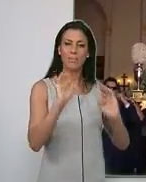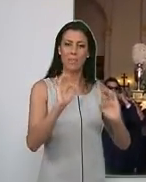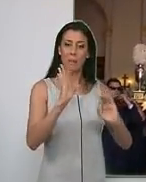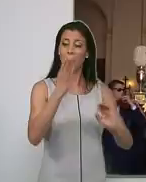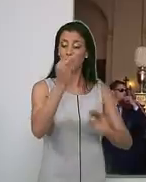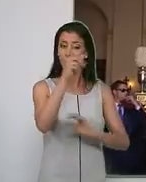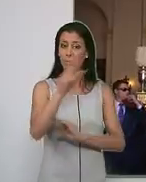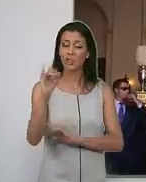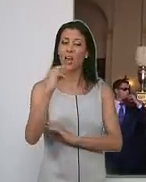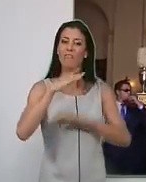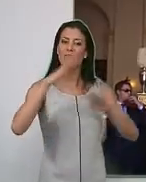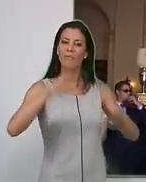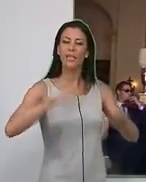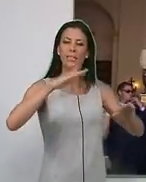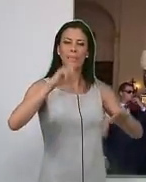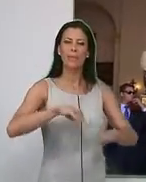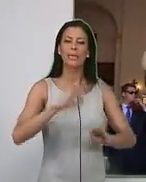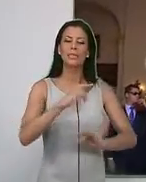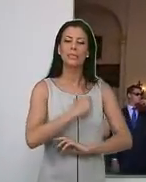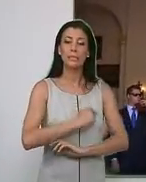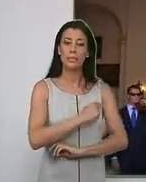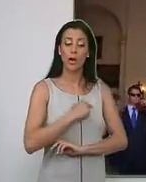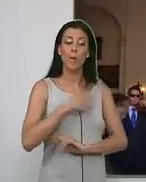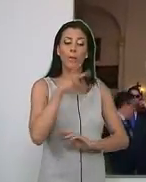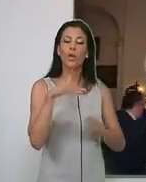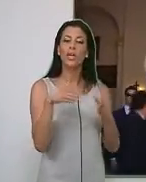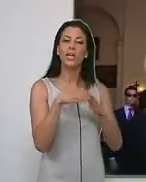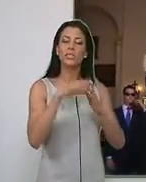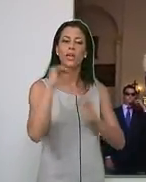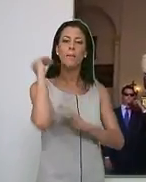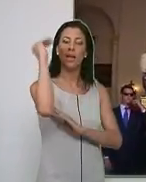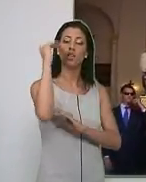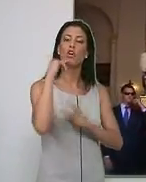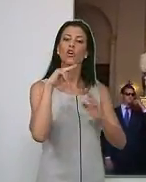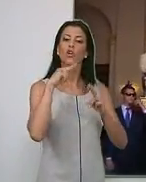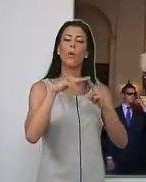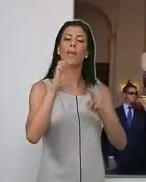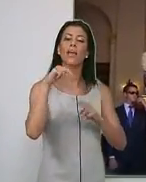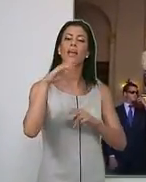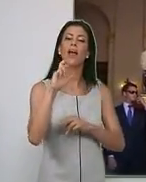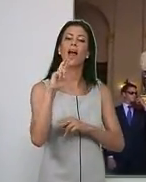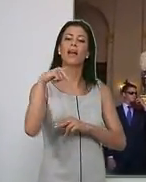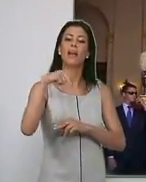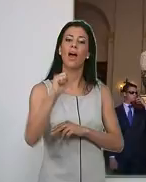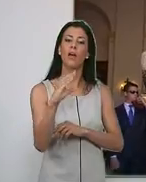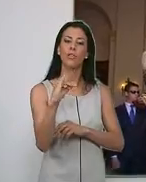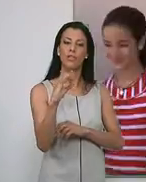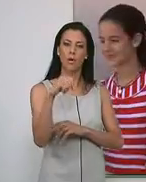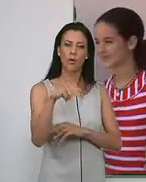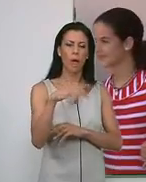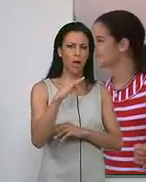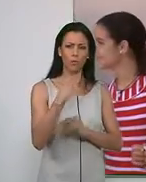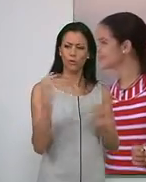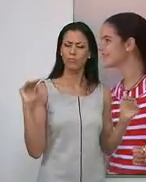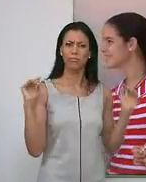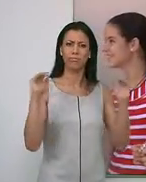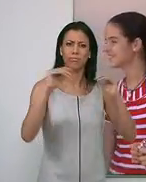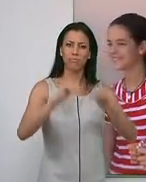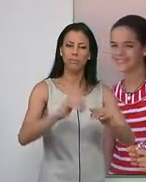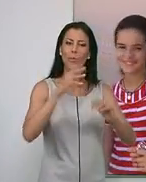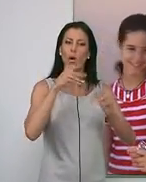fieles y devotos cristianos. La Iglesia Mayor de la Encarnación acogía una multitudinaria celebración de la